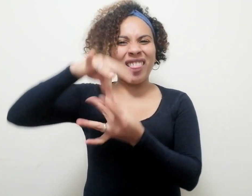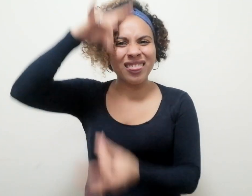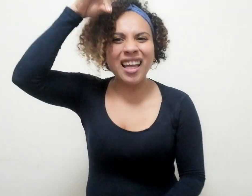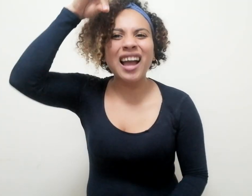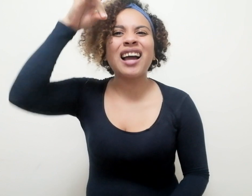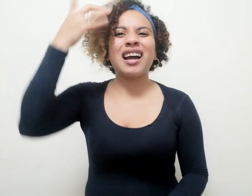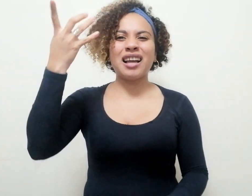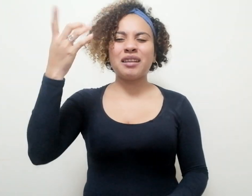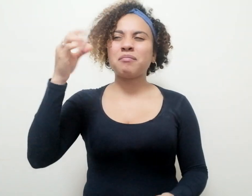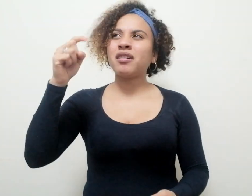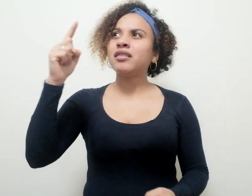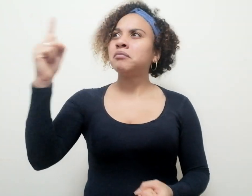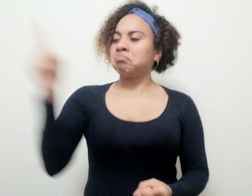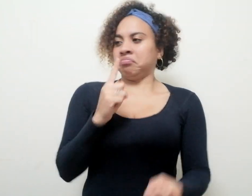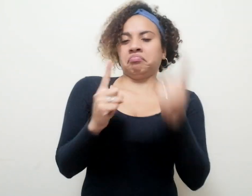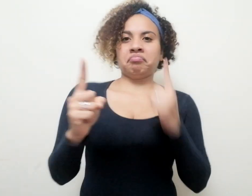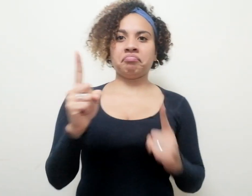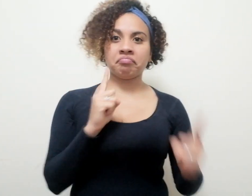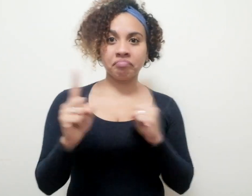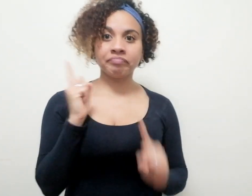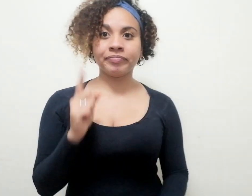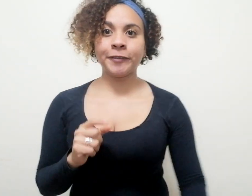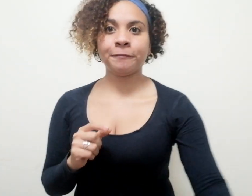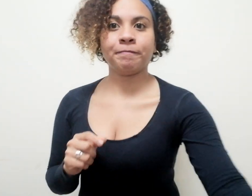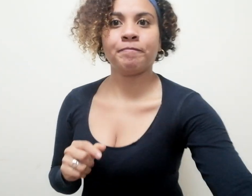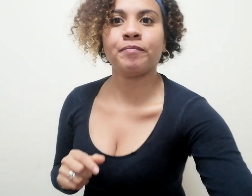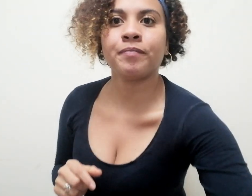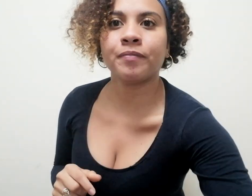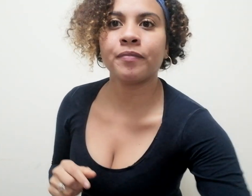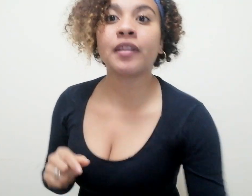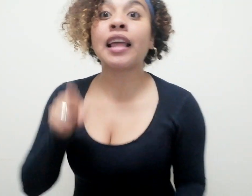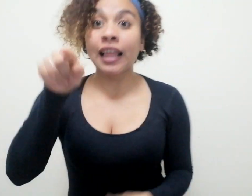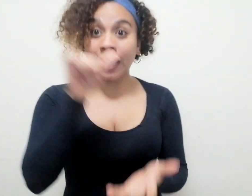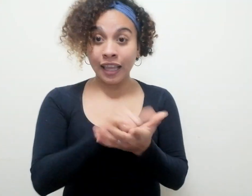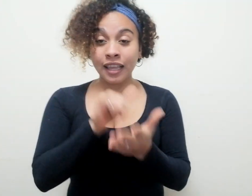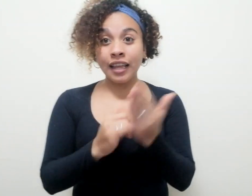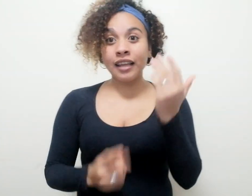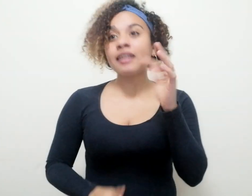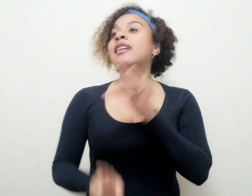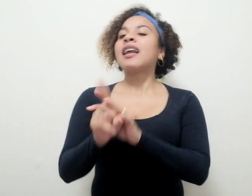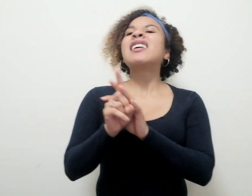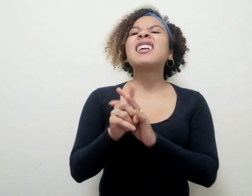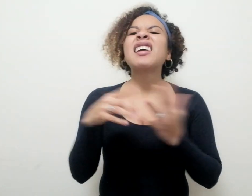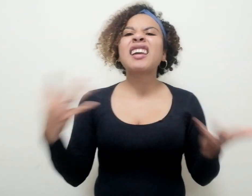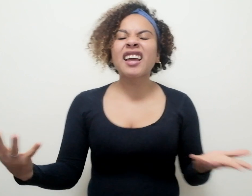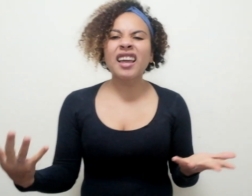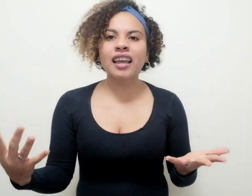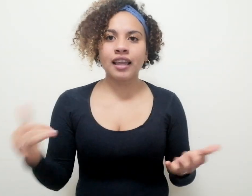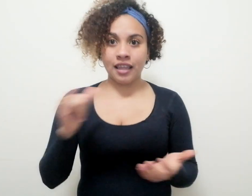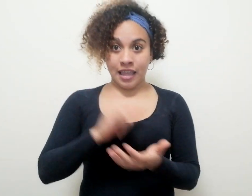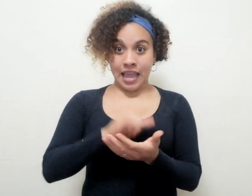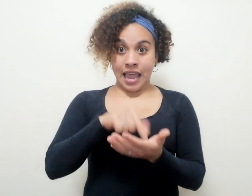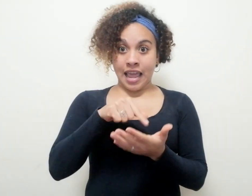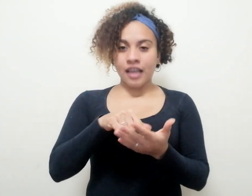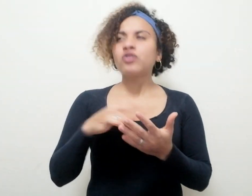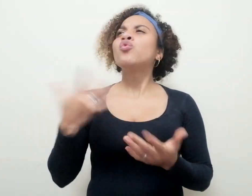aparecidos. C. ello nace sobre el visitante una tensión pasajera,